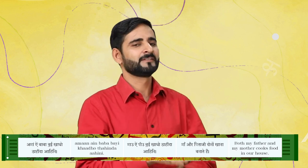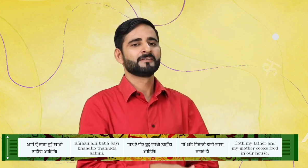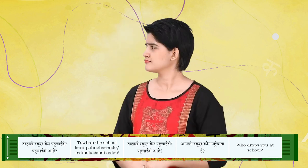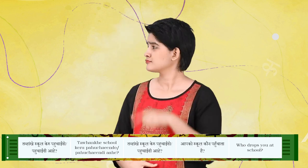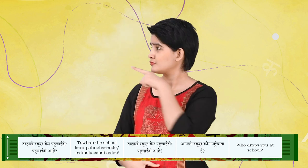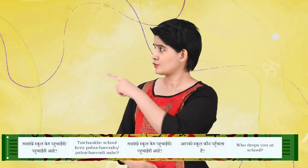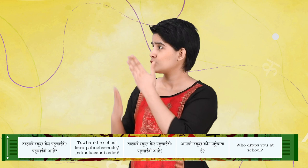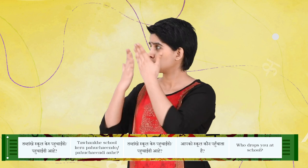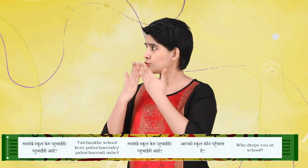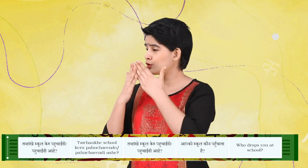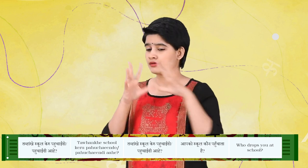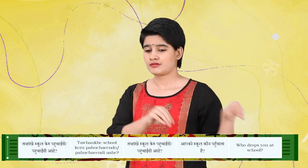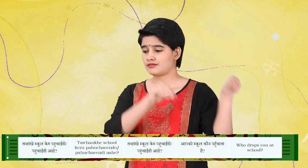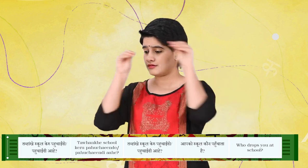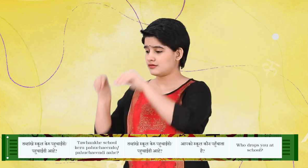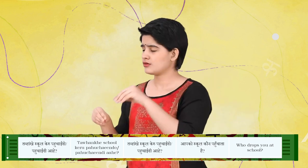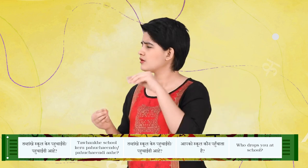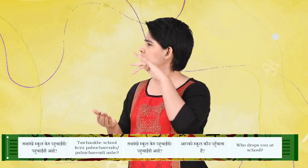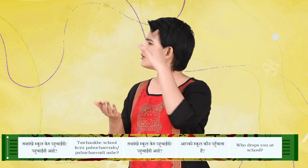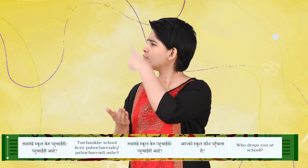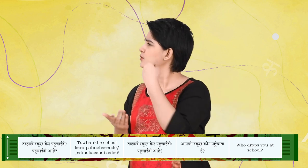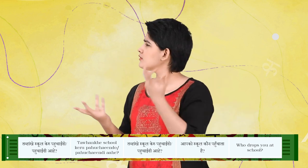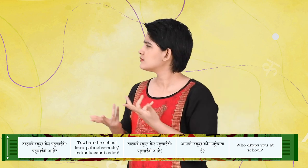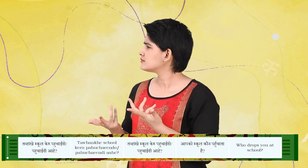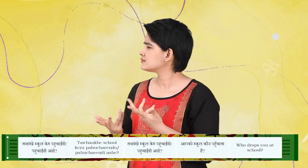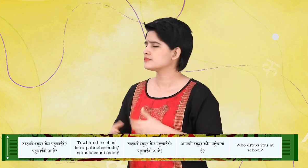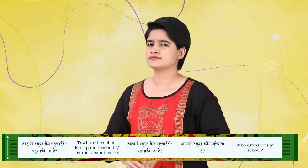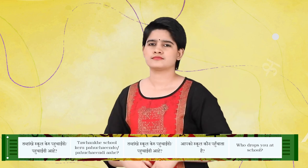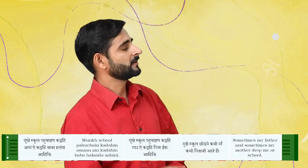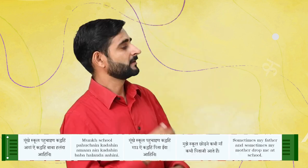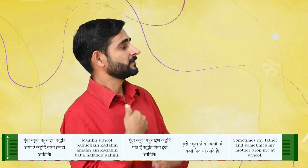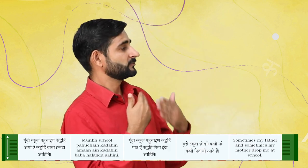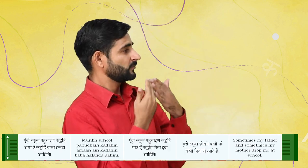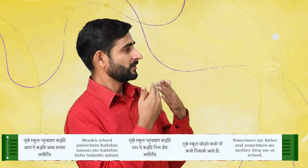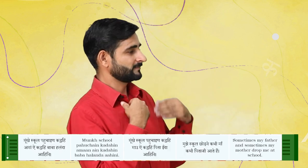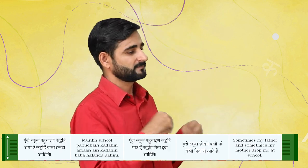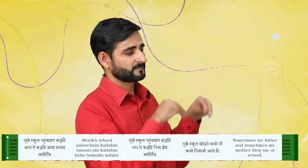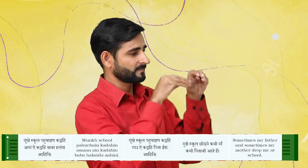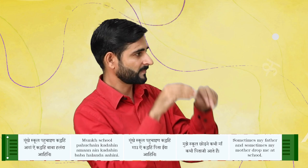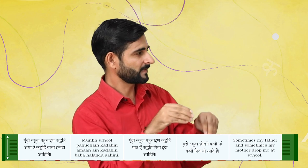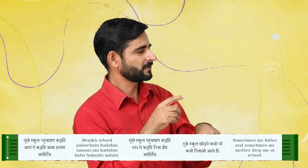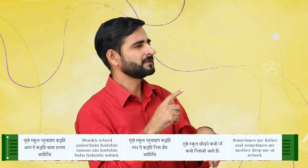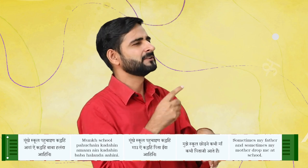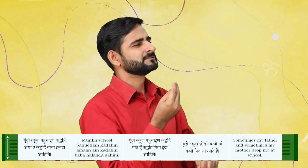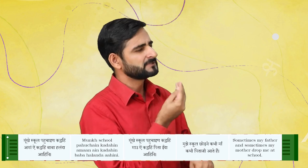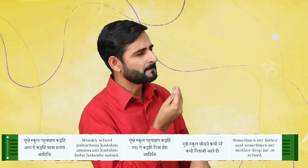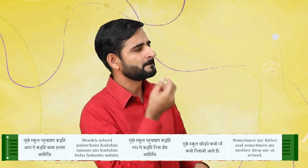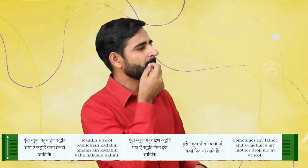तभाँ खे स्कूल केर पोहचाइंदो आहे? मुखे स्कूल पोहचाइंद कदें अम्मा